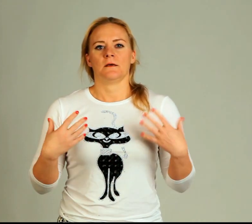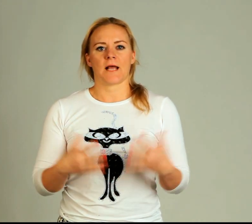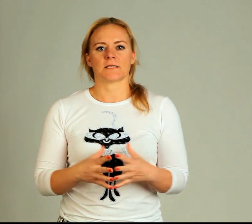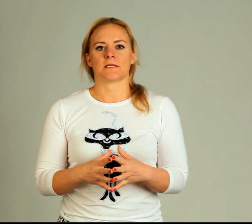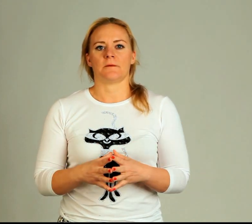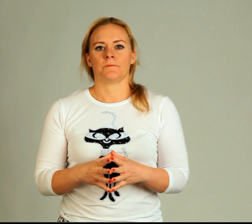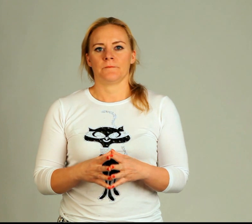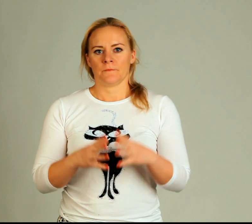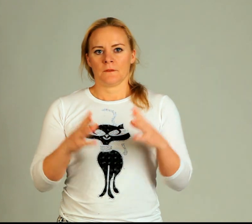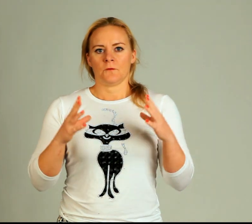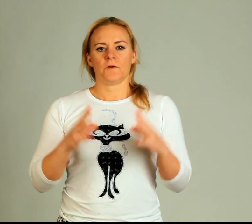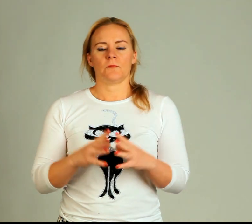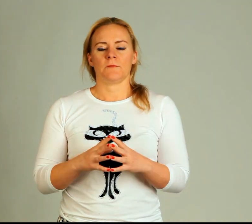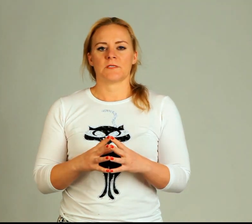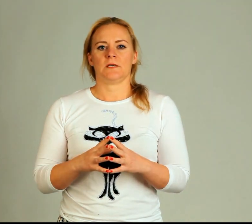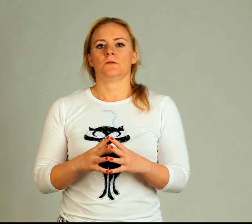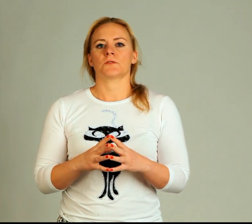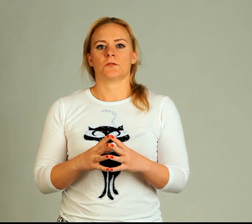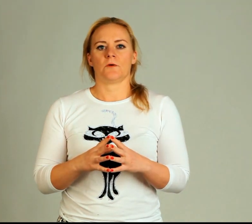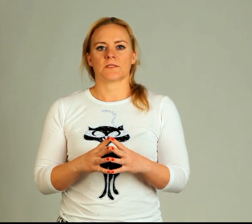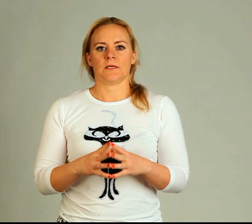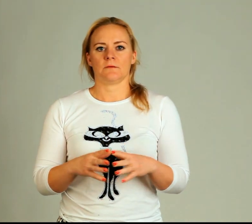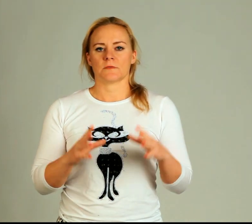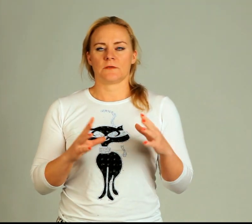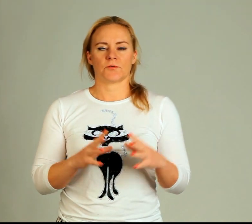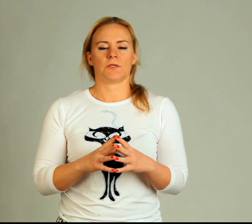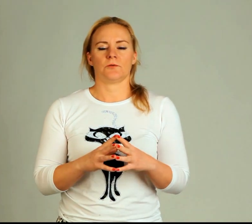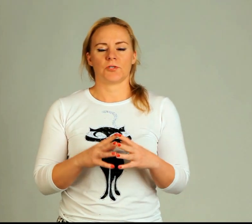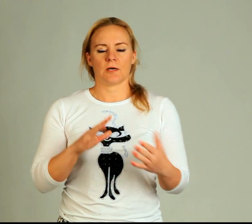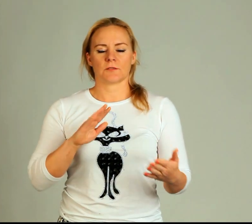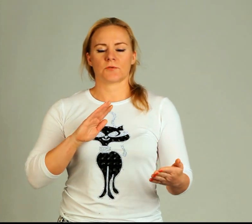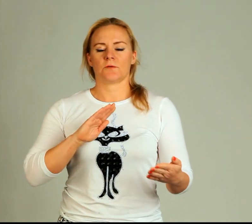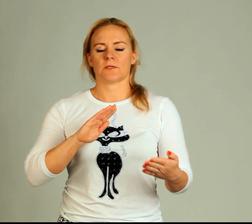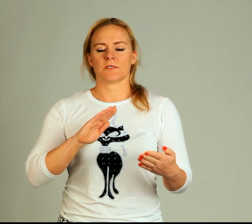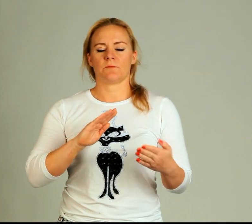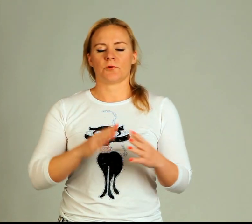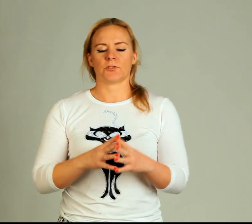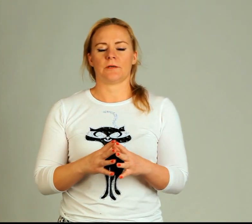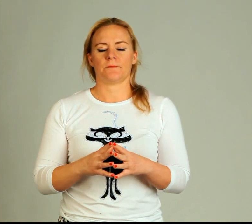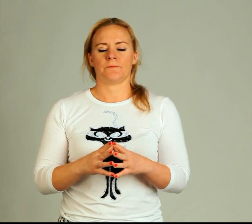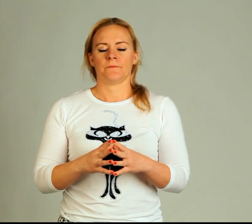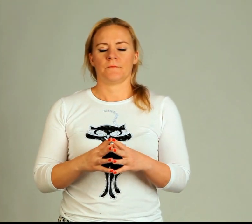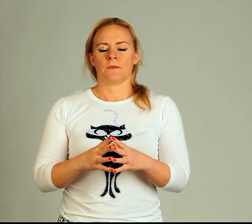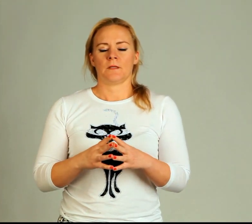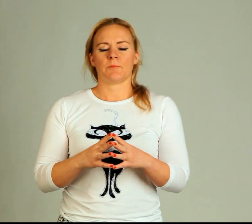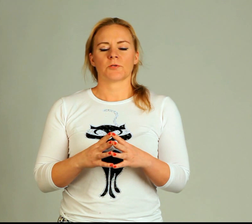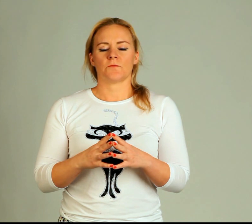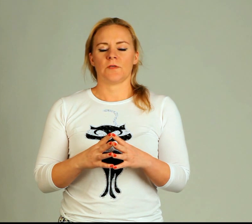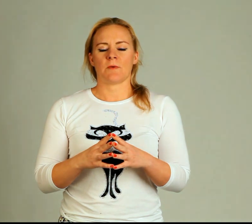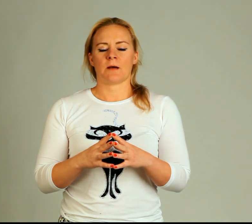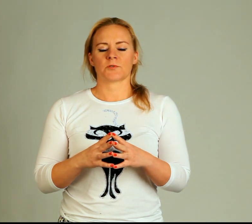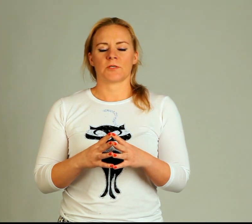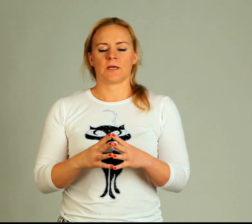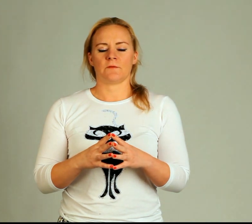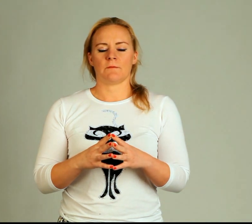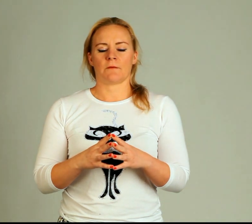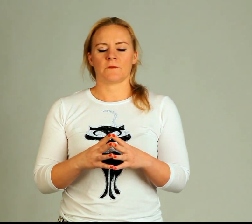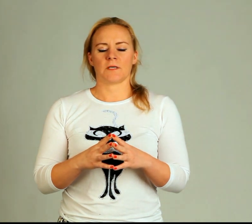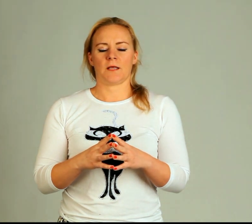krásně. Uvědomím si tu situaci, zavřu si oči a tu situaci si prožij. Naprosto vnímám, co teďka vnímám v těle,